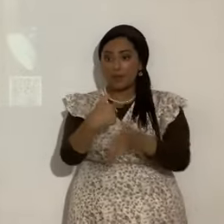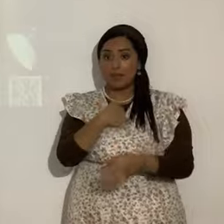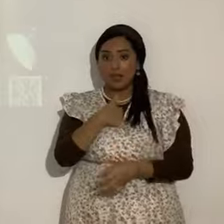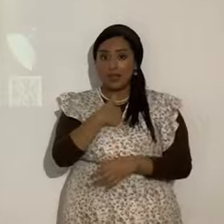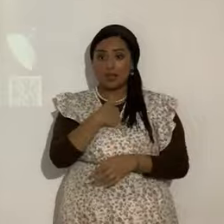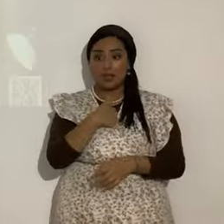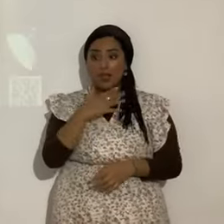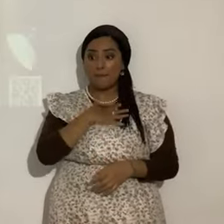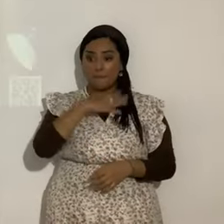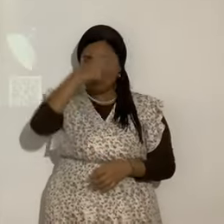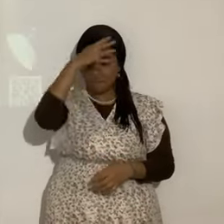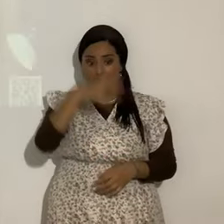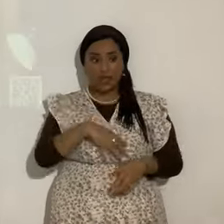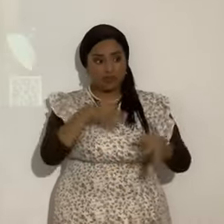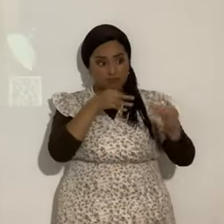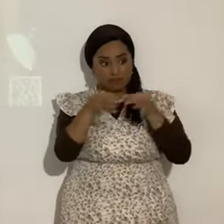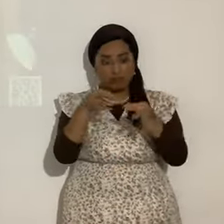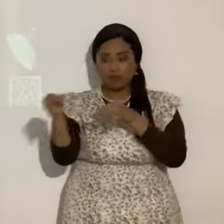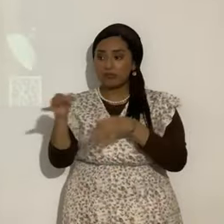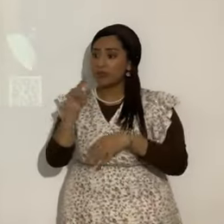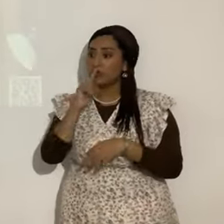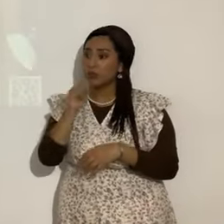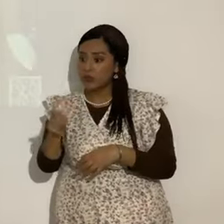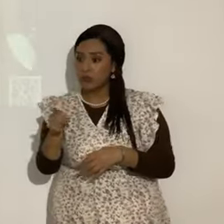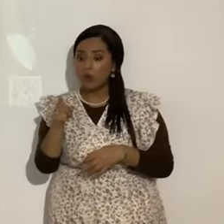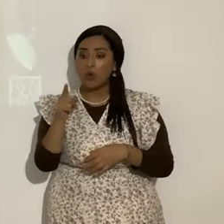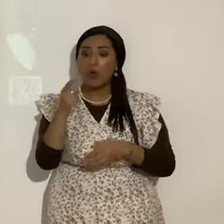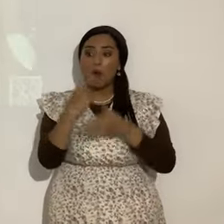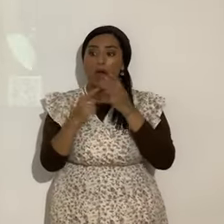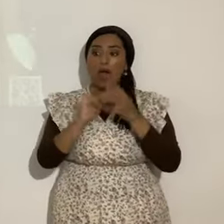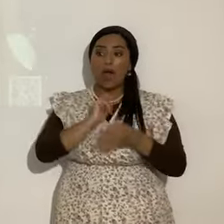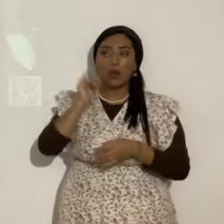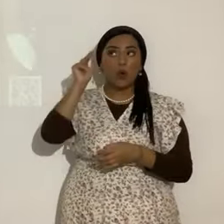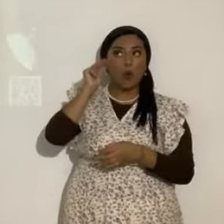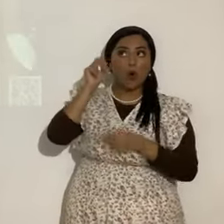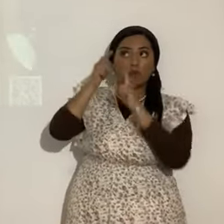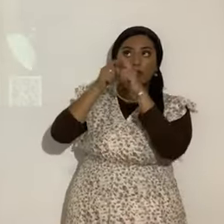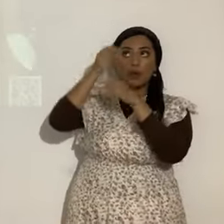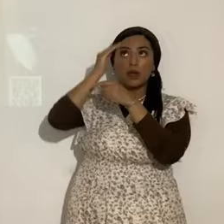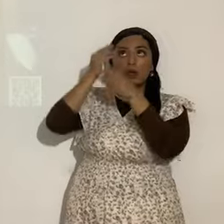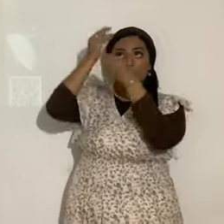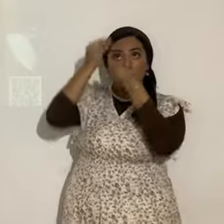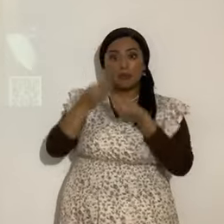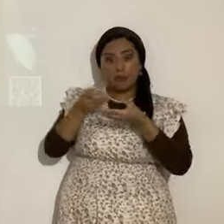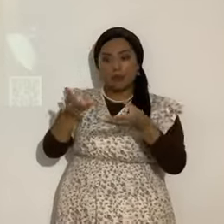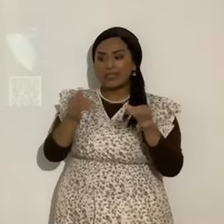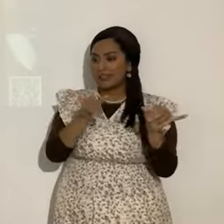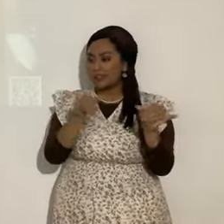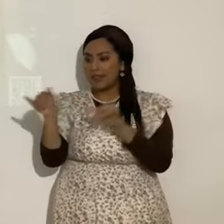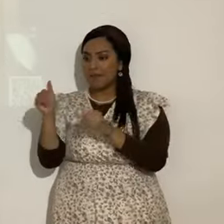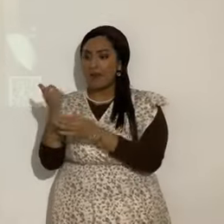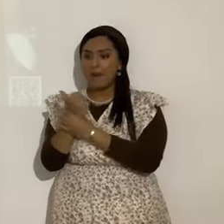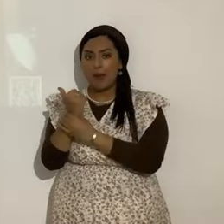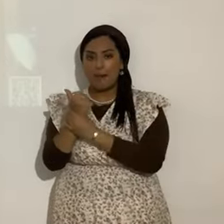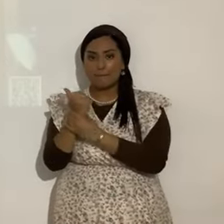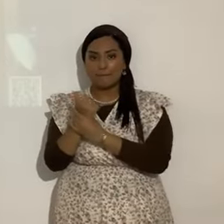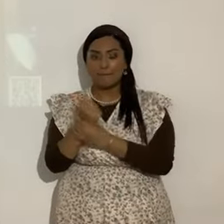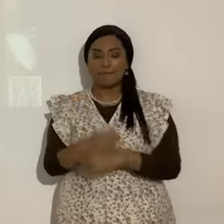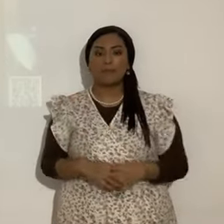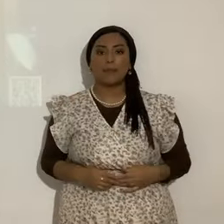hombre que os he hablado la verdad, la cual he oído de Elohim. No hizo esto Abraham. A ver, vamos a